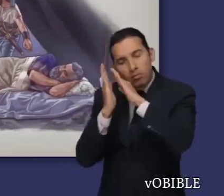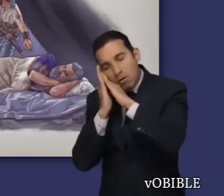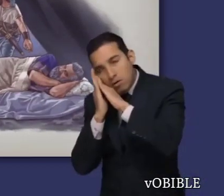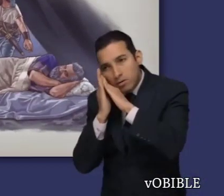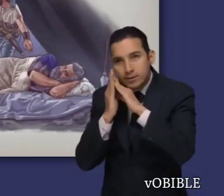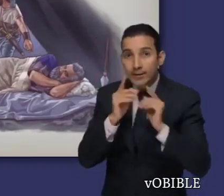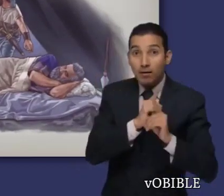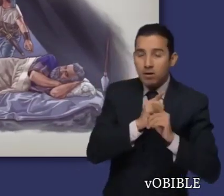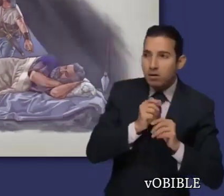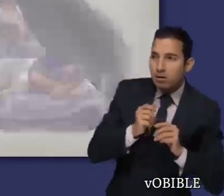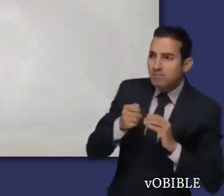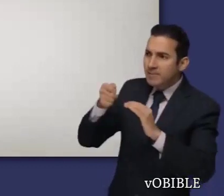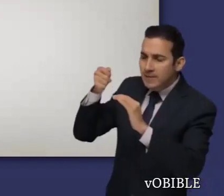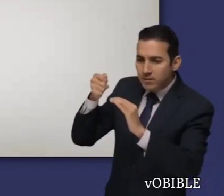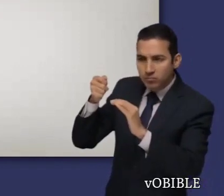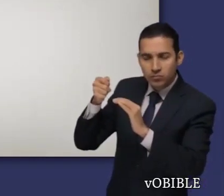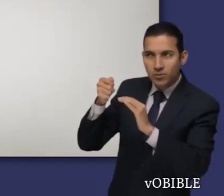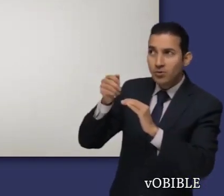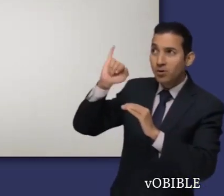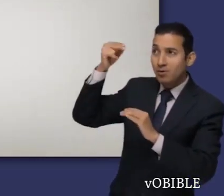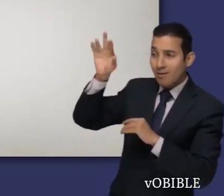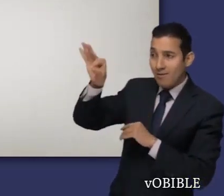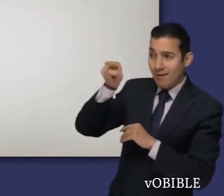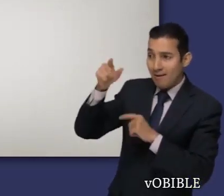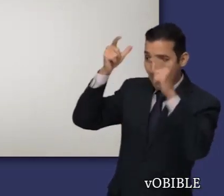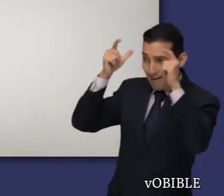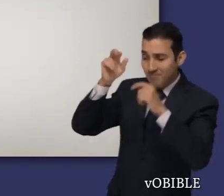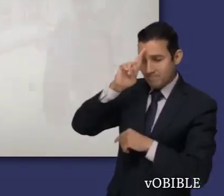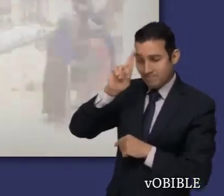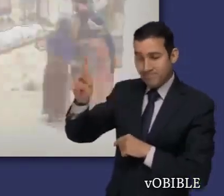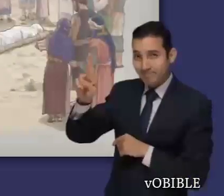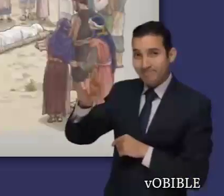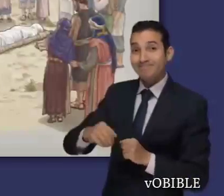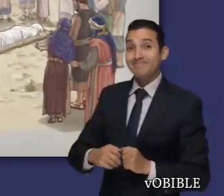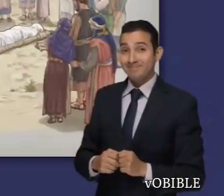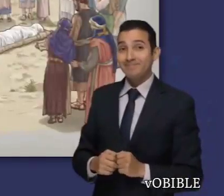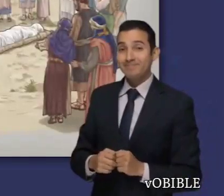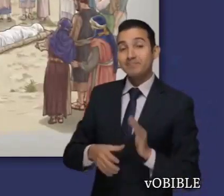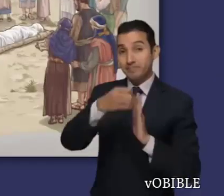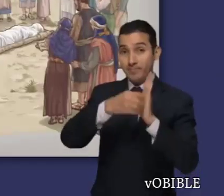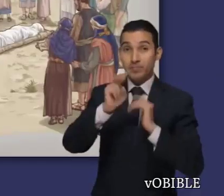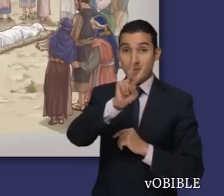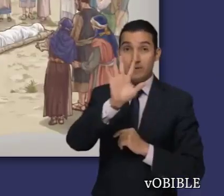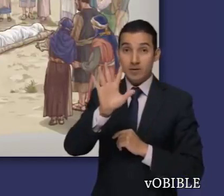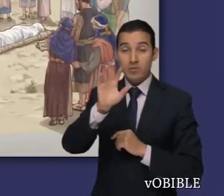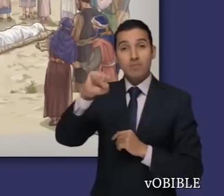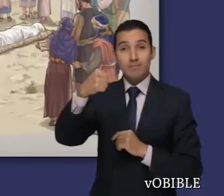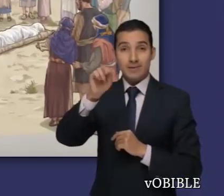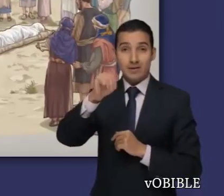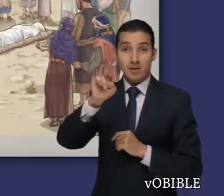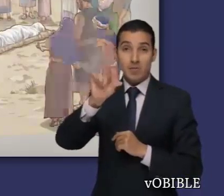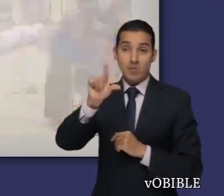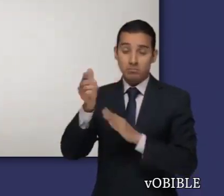daño al ungido de Jehová. En el capítulo 25, Samuel muere y todo Israel